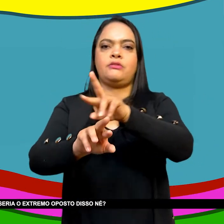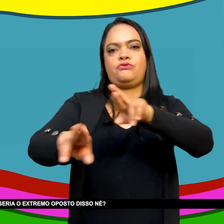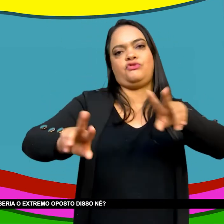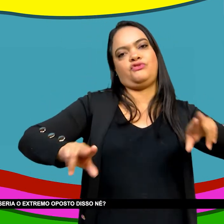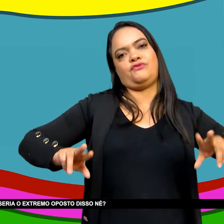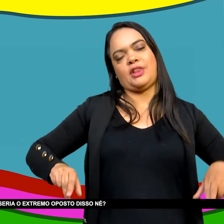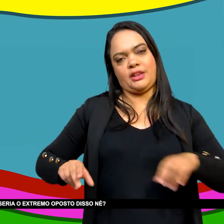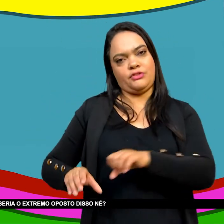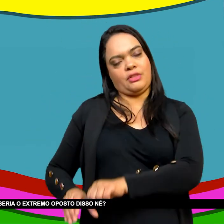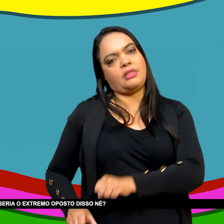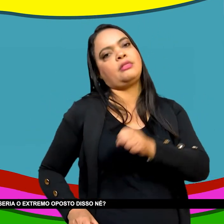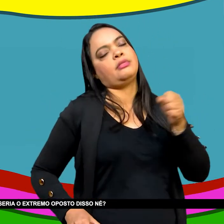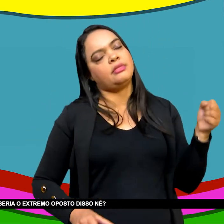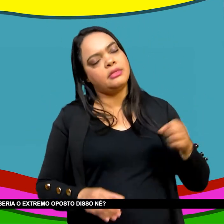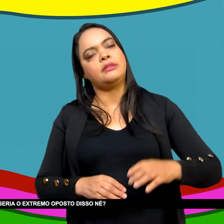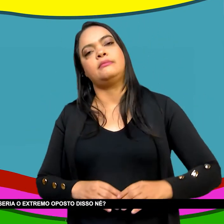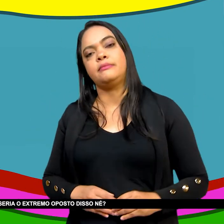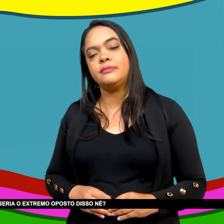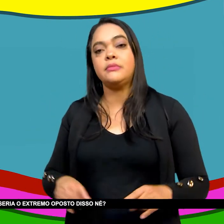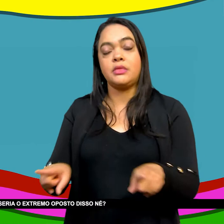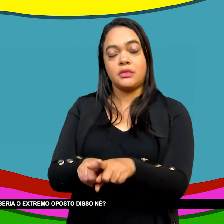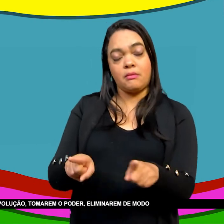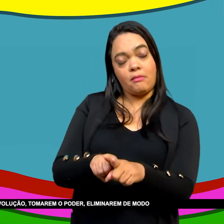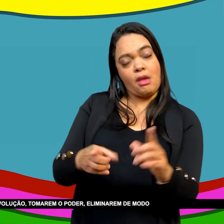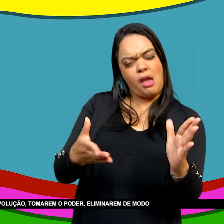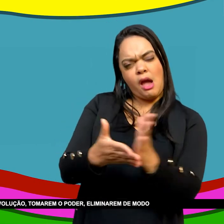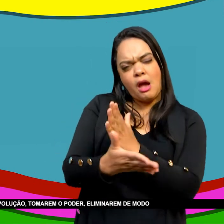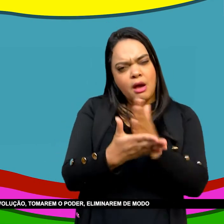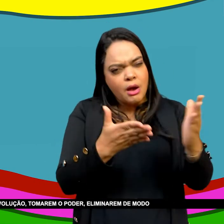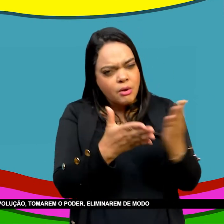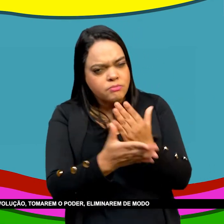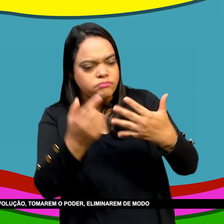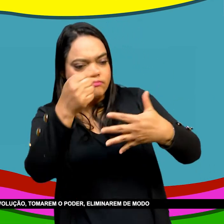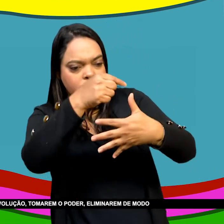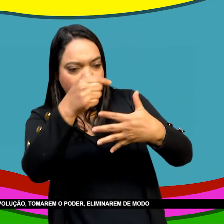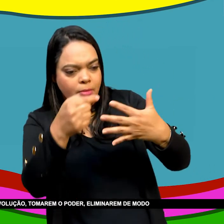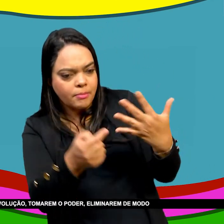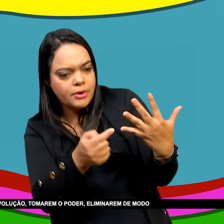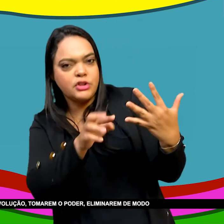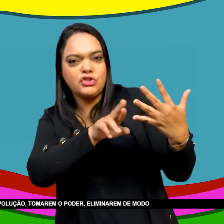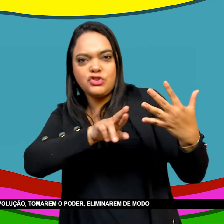Qual seria o extremo oposto disso? Seria, por exemplo